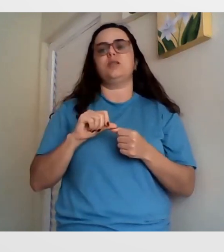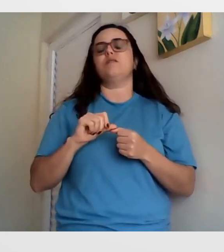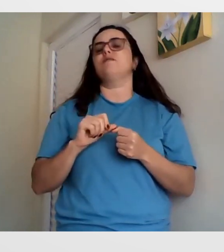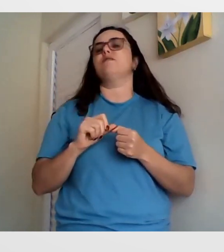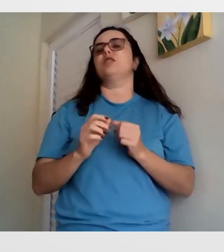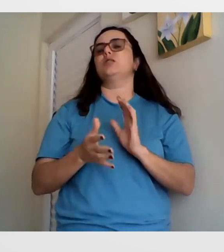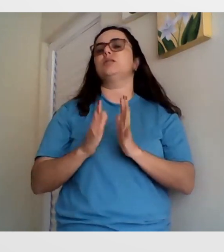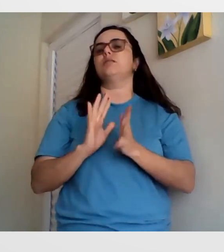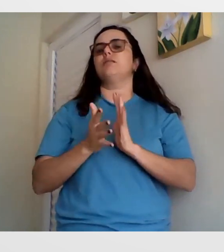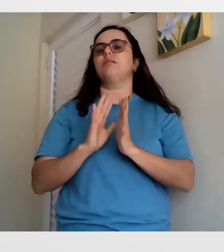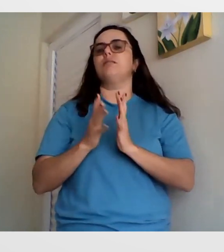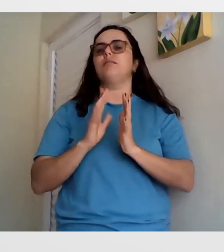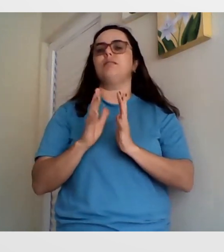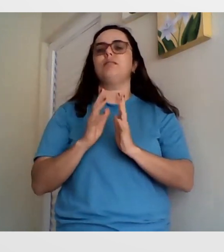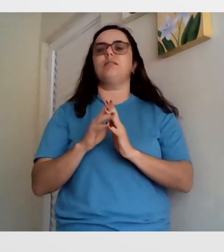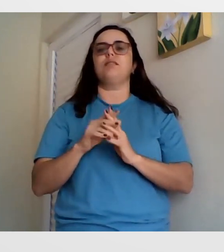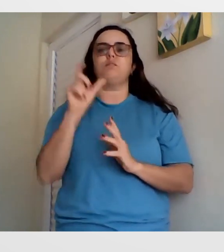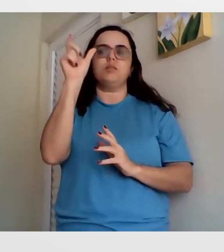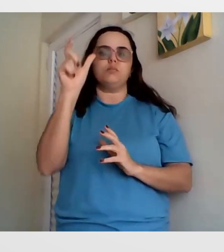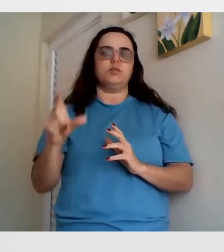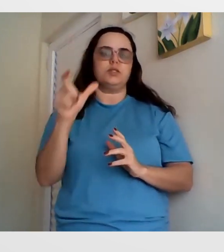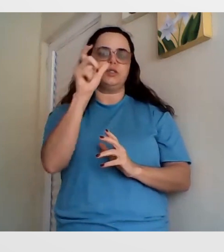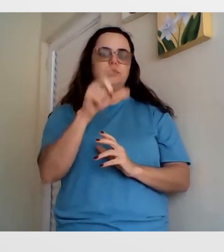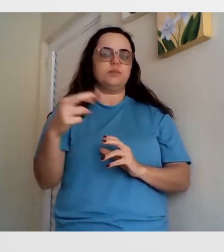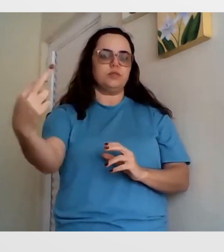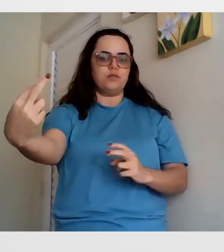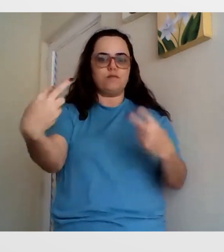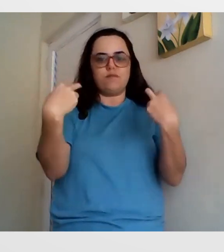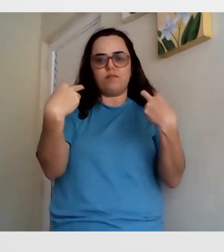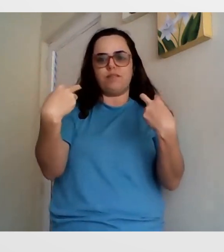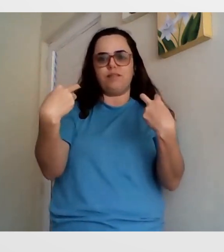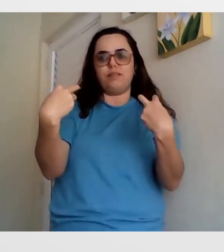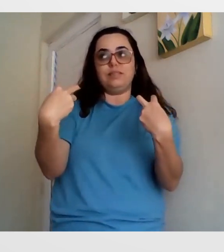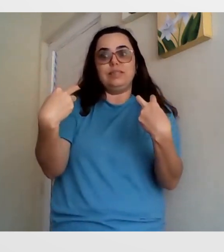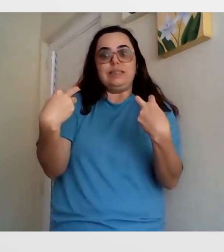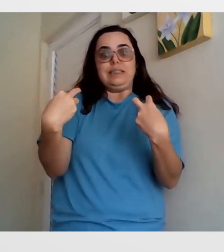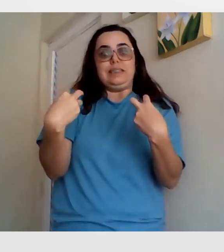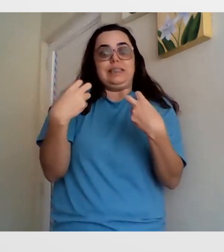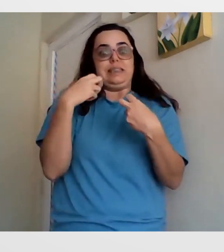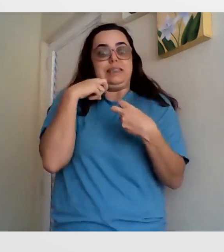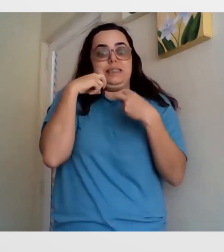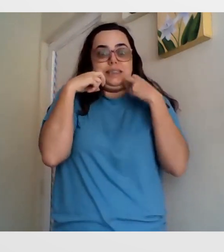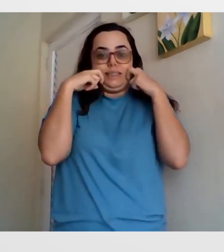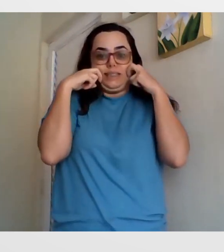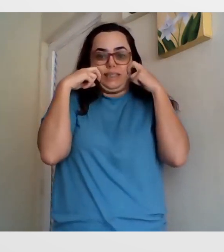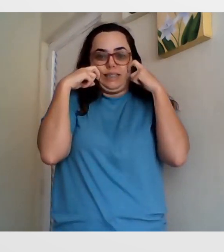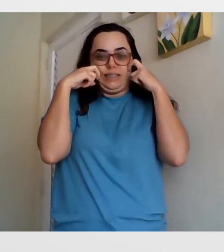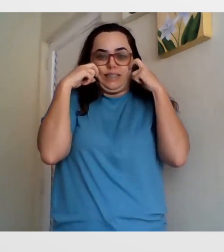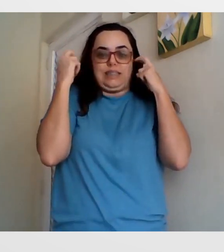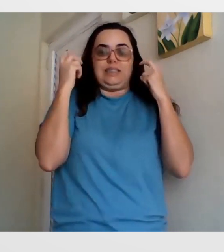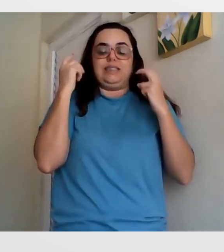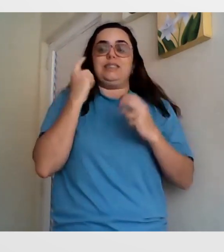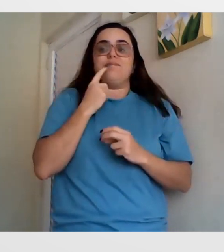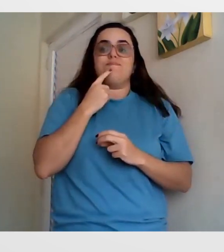pensar que vocês estariam me vendo, estariam vendo um vídeo meu, sinalizando, sabe?